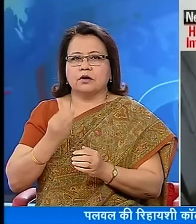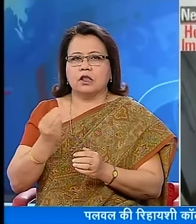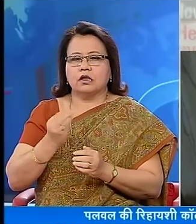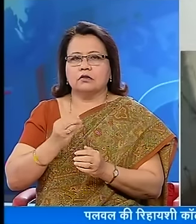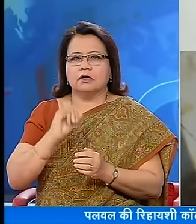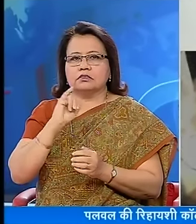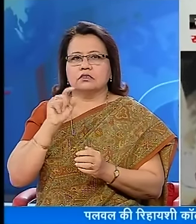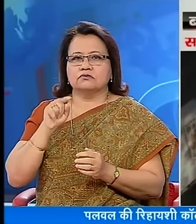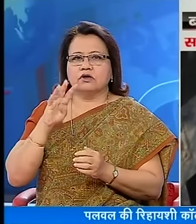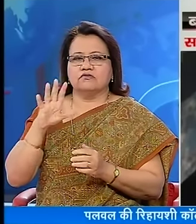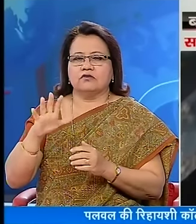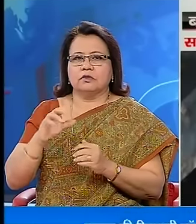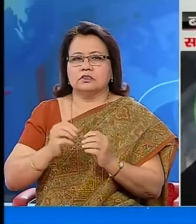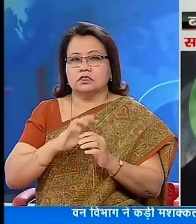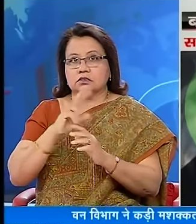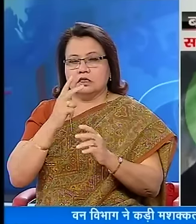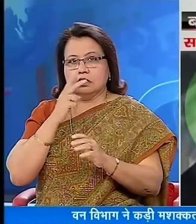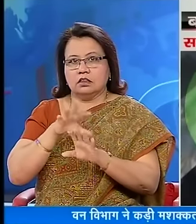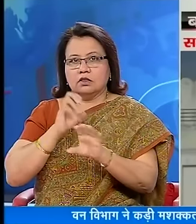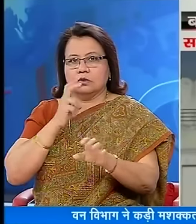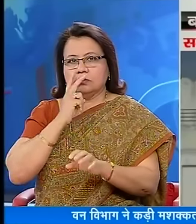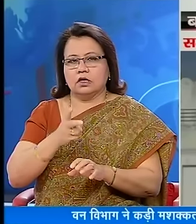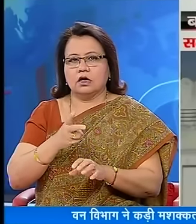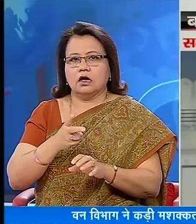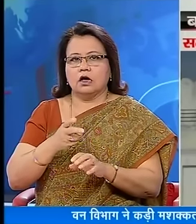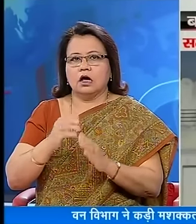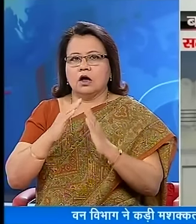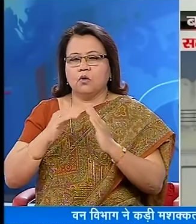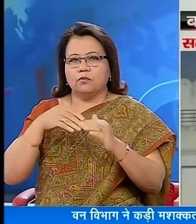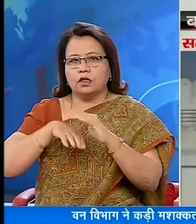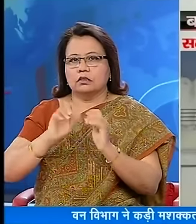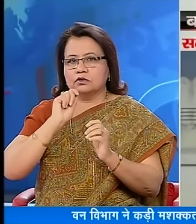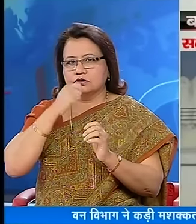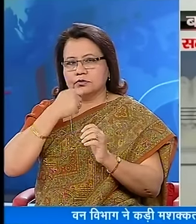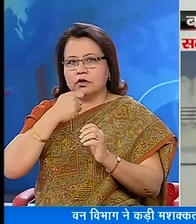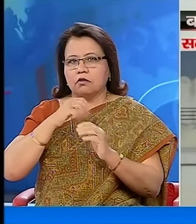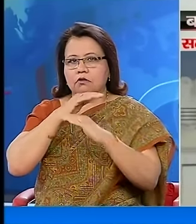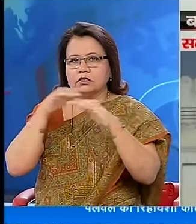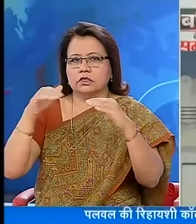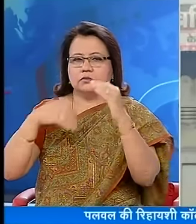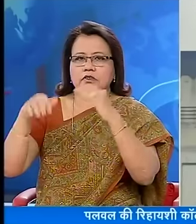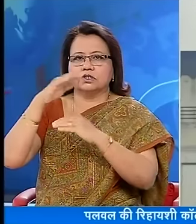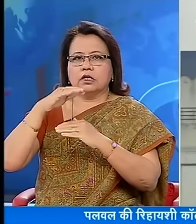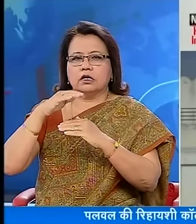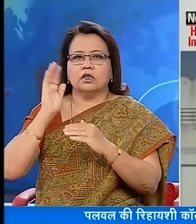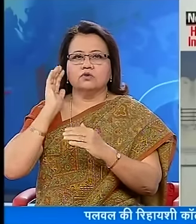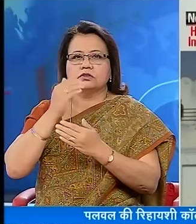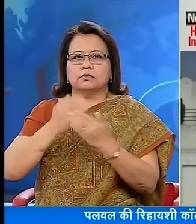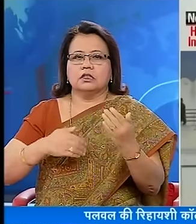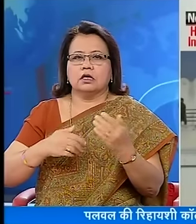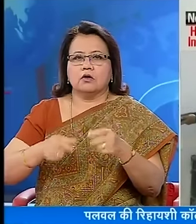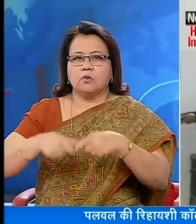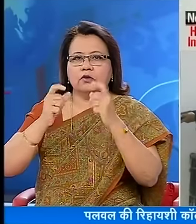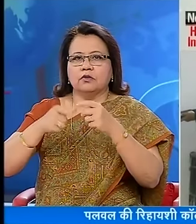सुभा पौने साथ बजे लोगों ने जैसे ही तेंदुए को देखा या तो घरू में छिप गए या चछत पर चड़ गए खबर